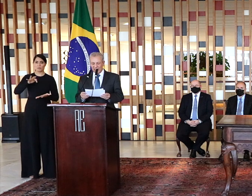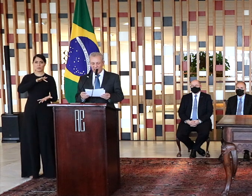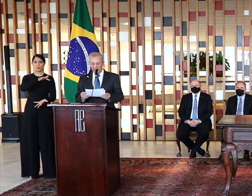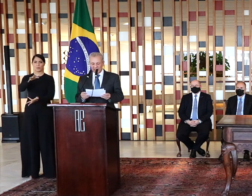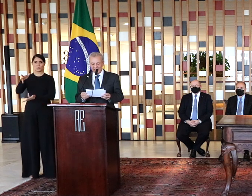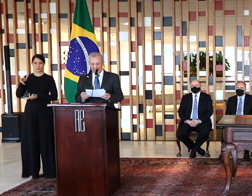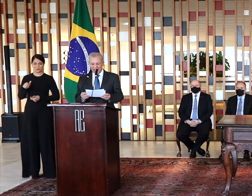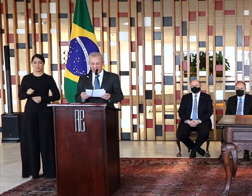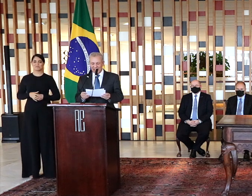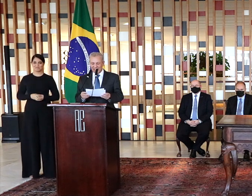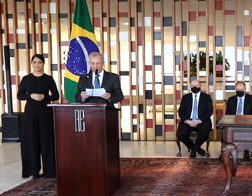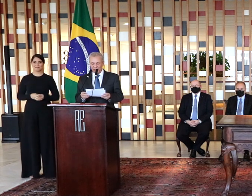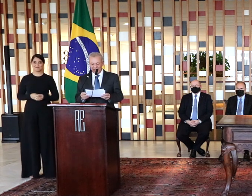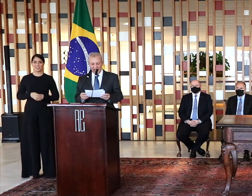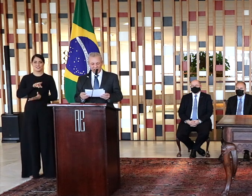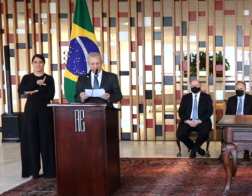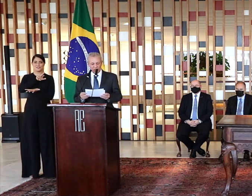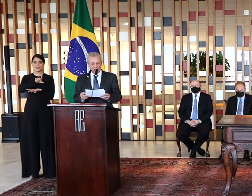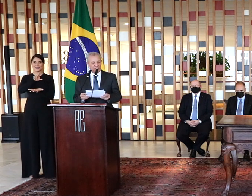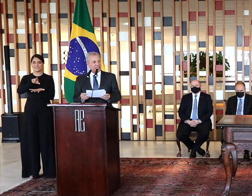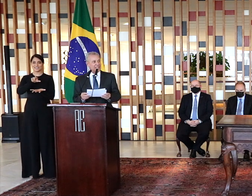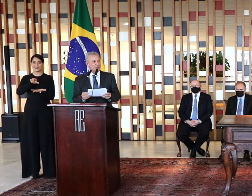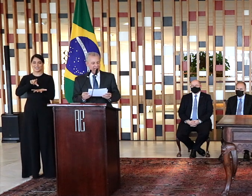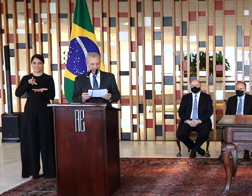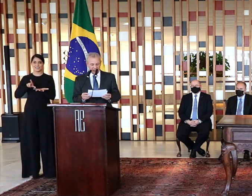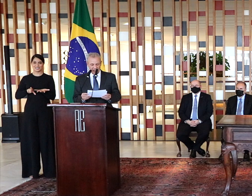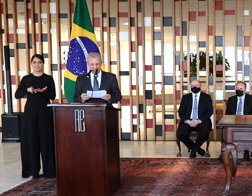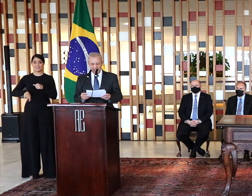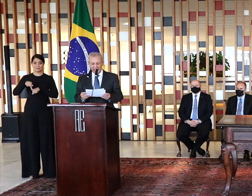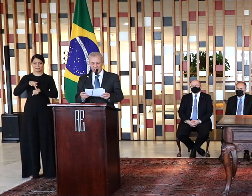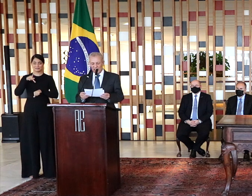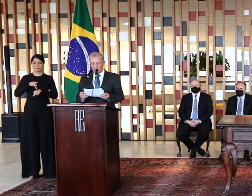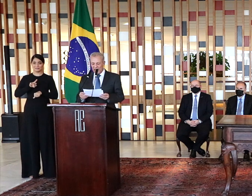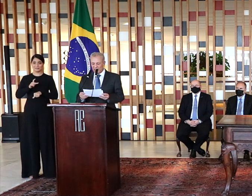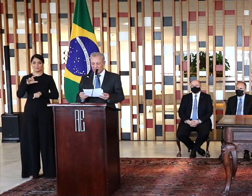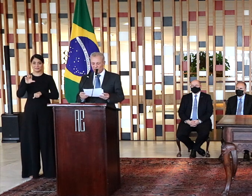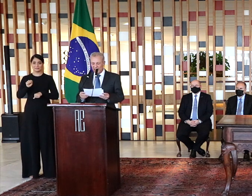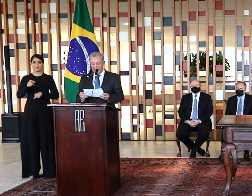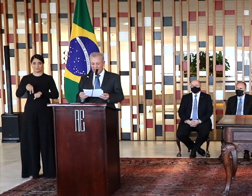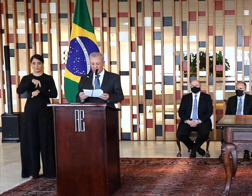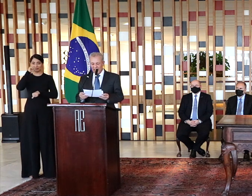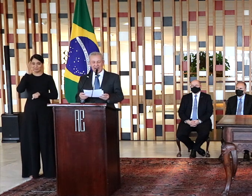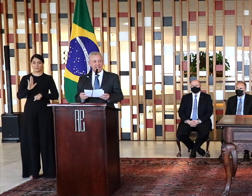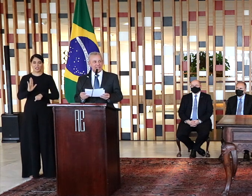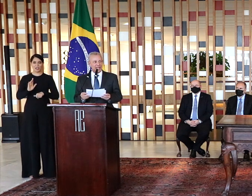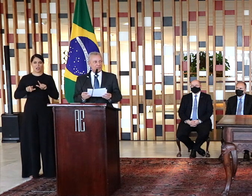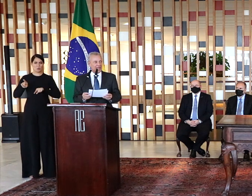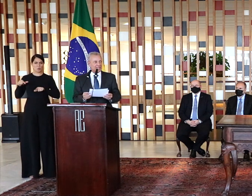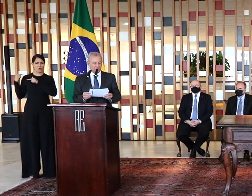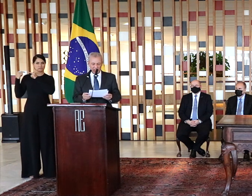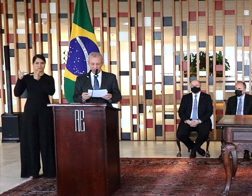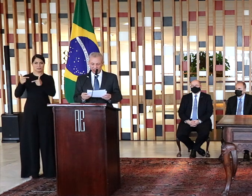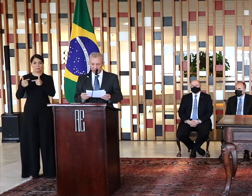a diversidade e atratividade das rochas nacionais, desde as mais tradicionais até